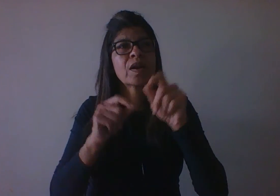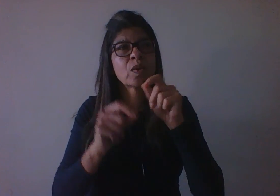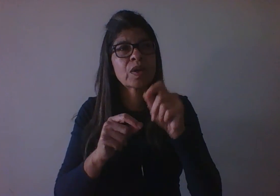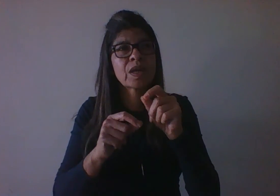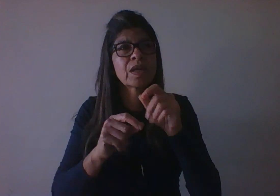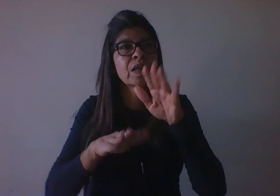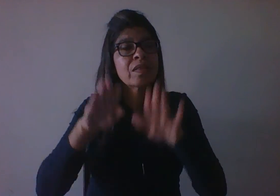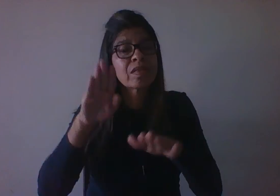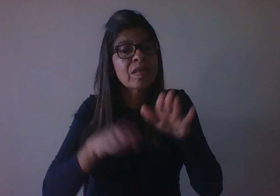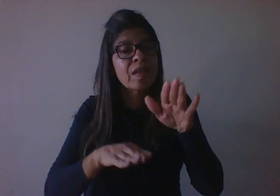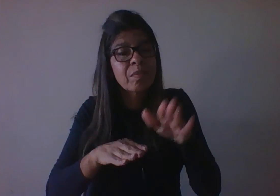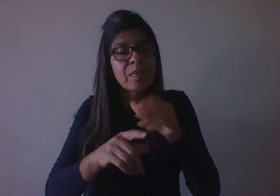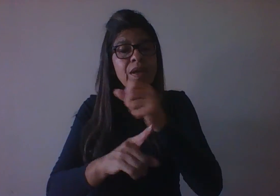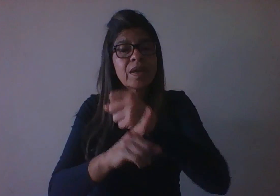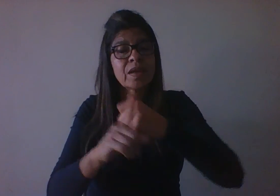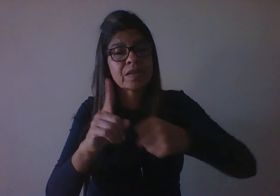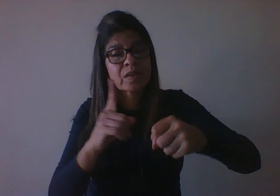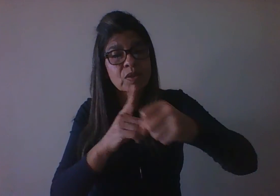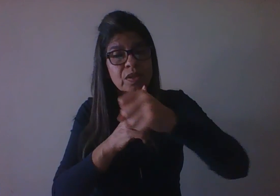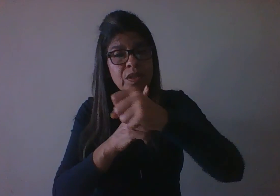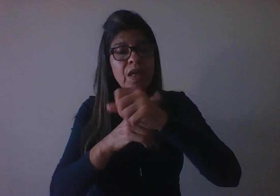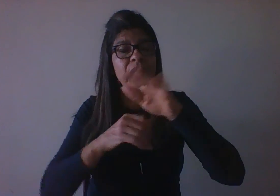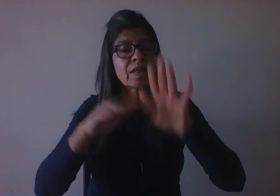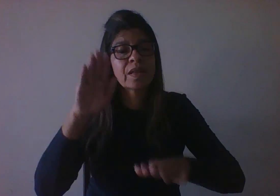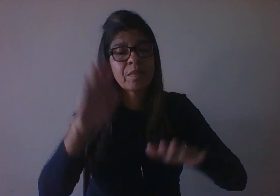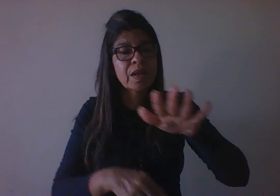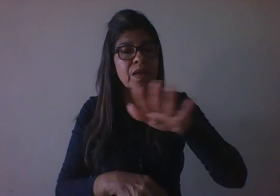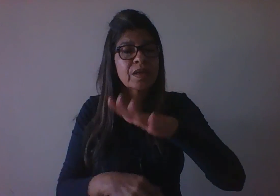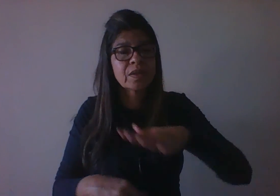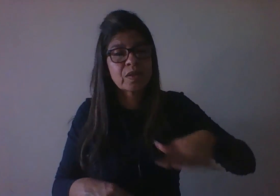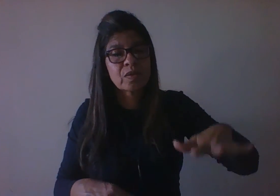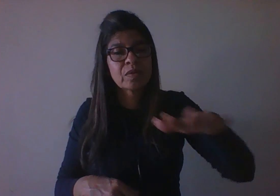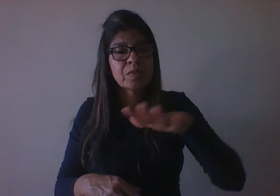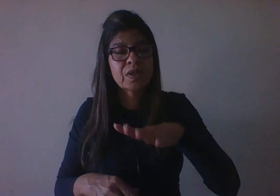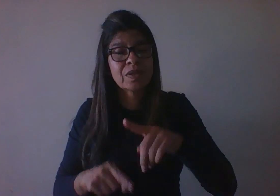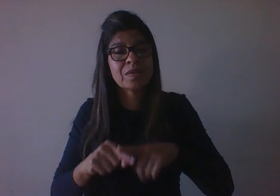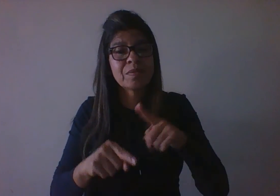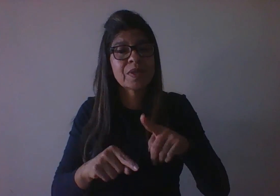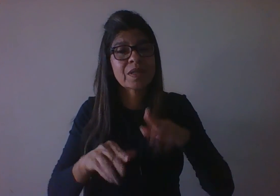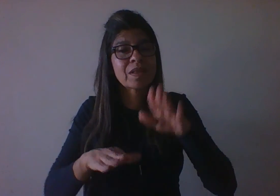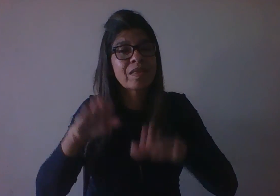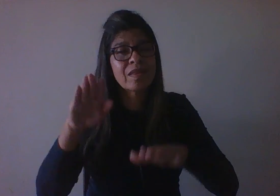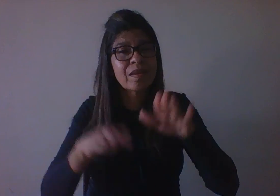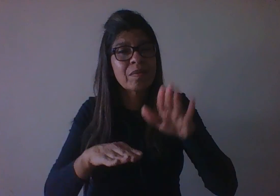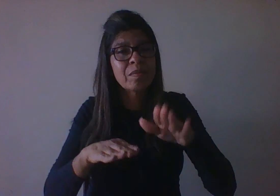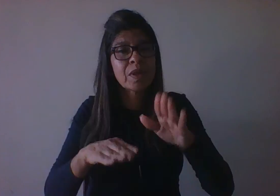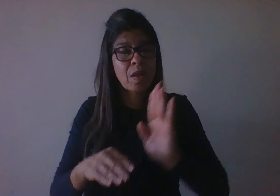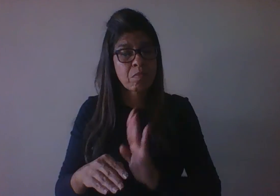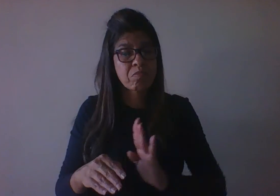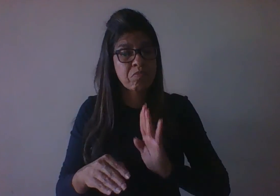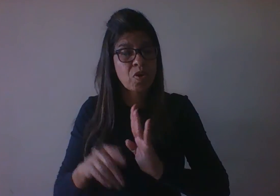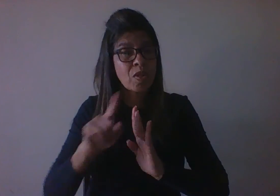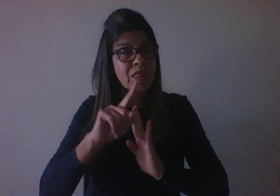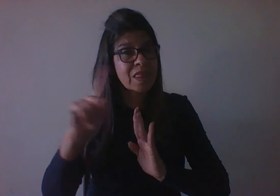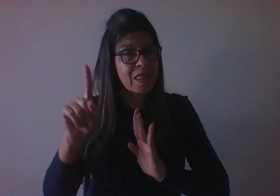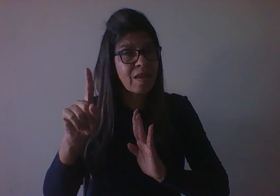mas, diferentemente de PAG, o processo não tem uma base biológica, mas sim uma base social. A